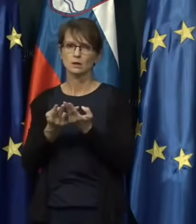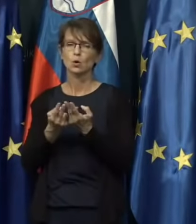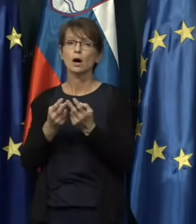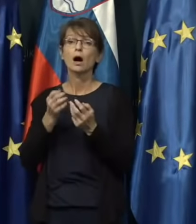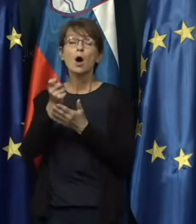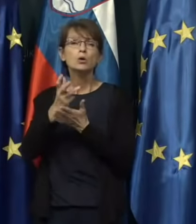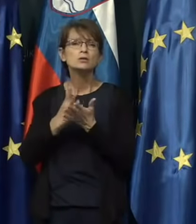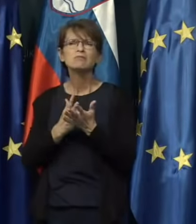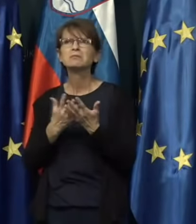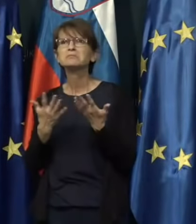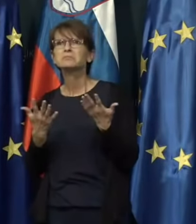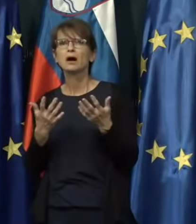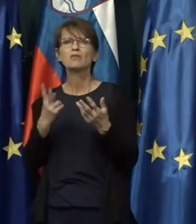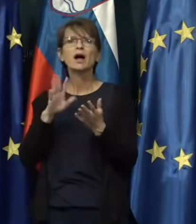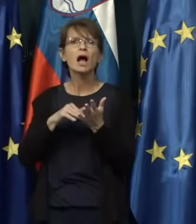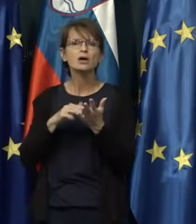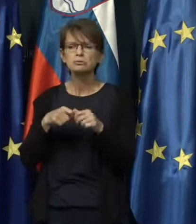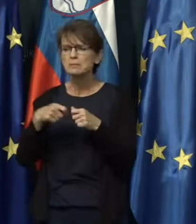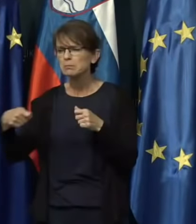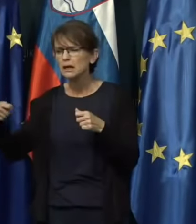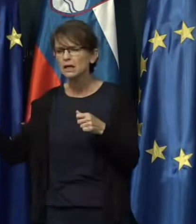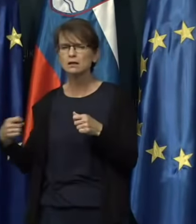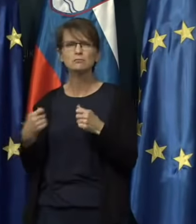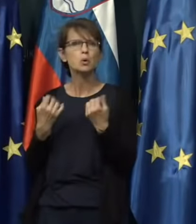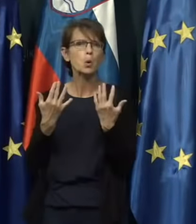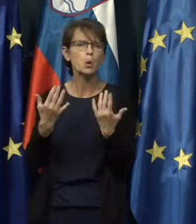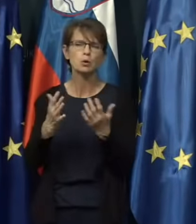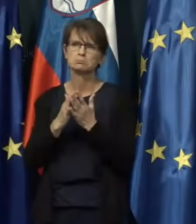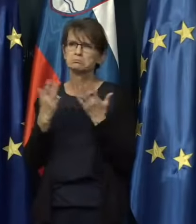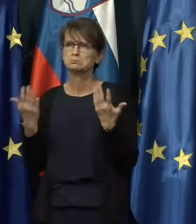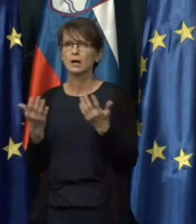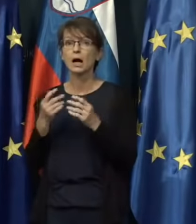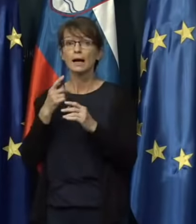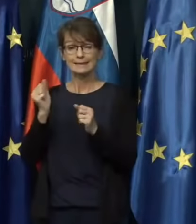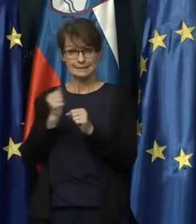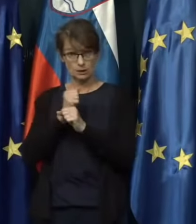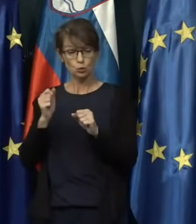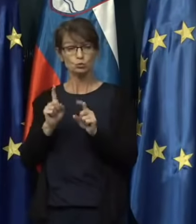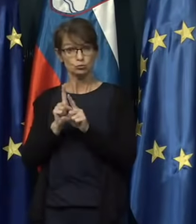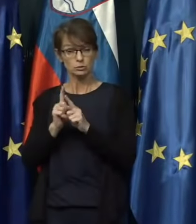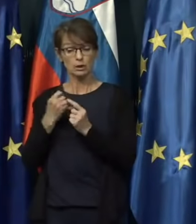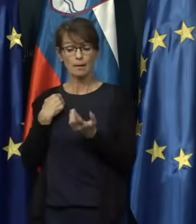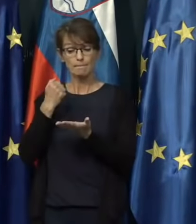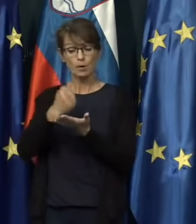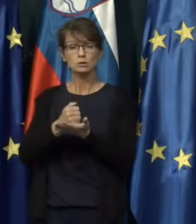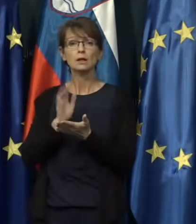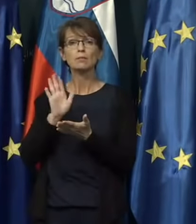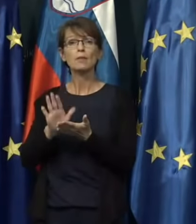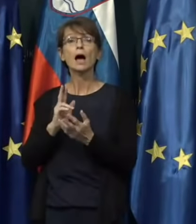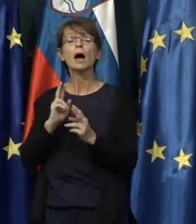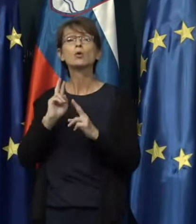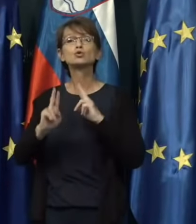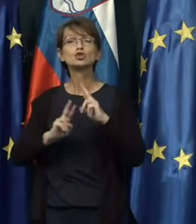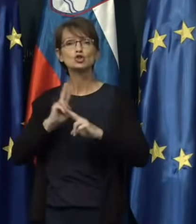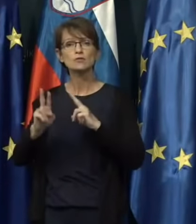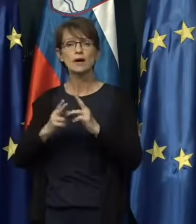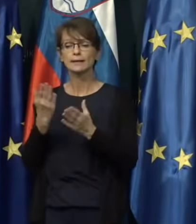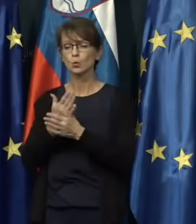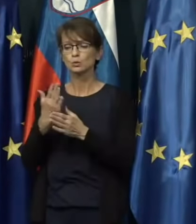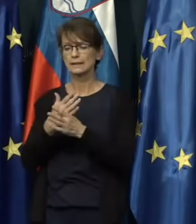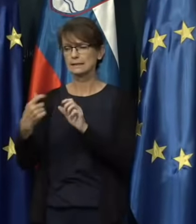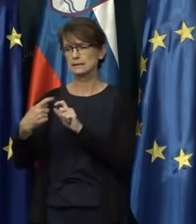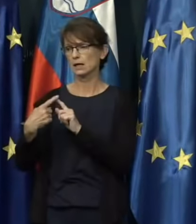kakšni bedi koliko, jaz tvarjamem, da zato tudi povdarek vedno na vzdrževanju ustrezne razdalje,